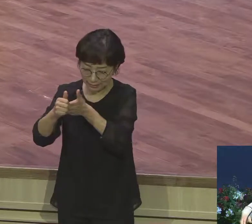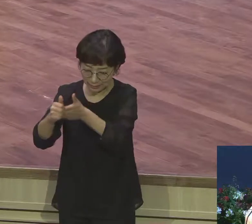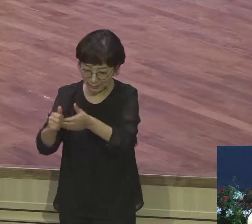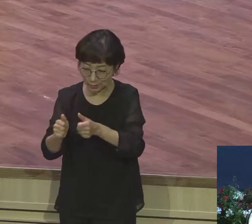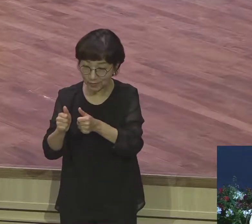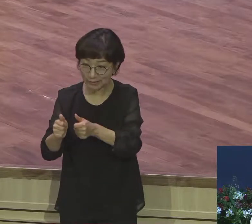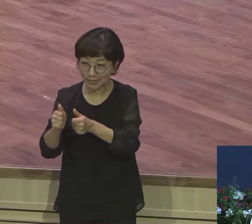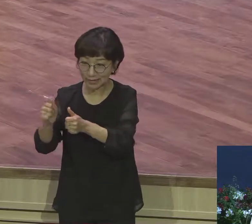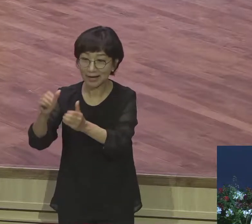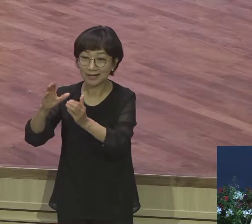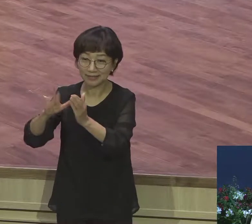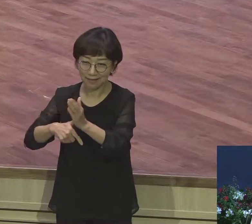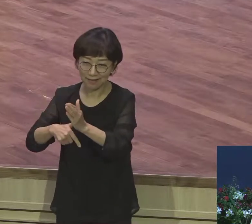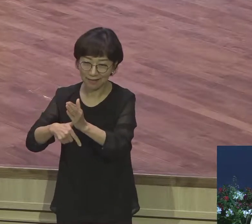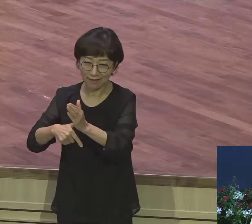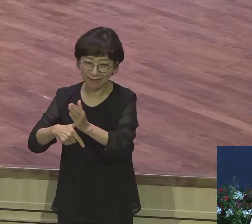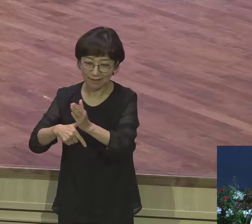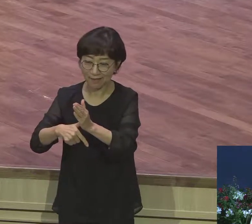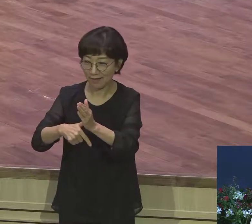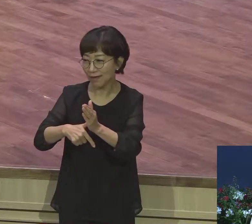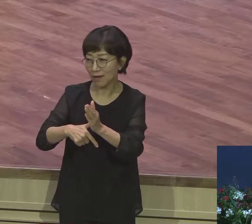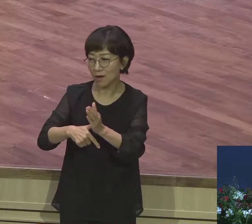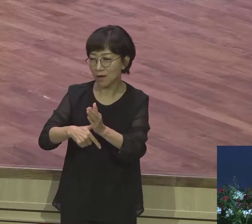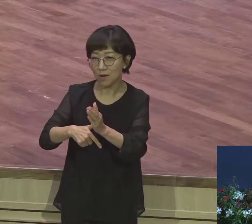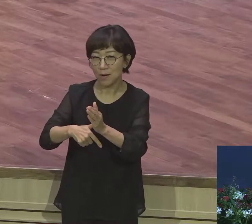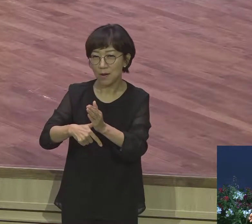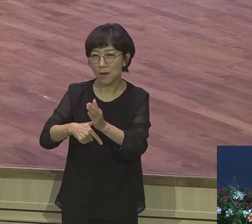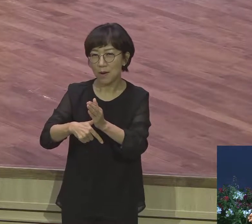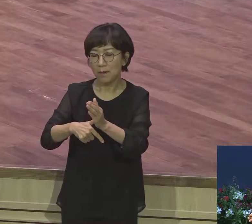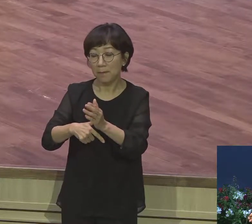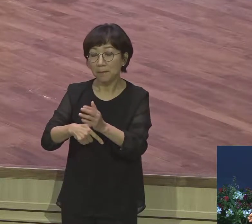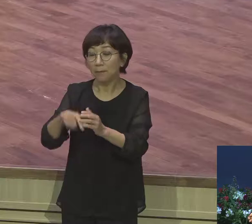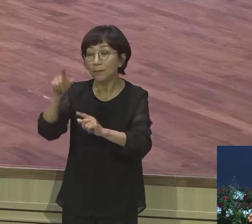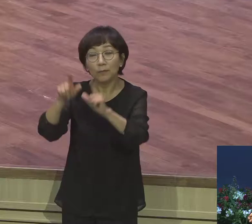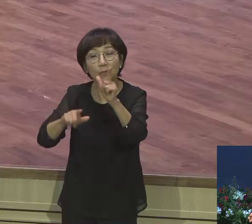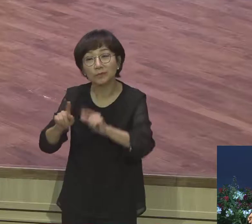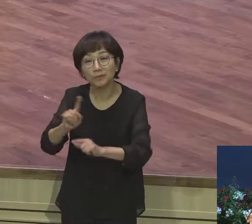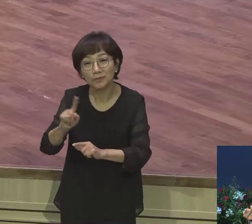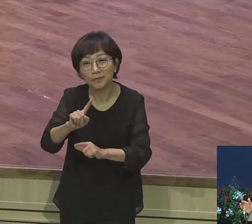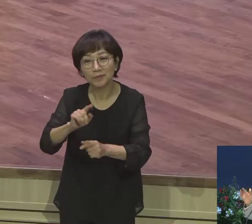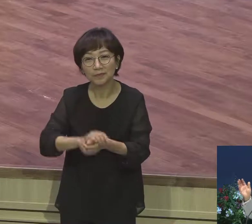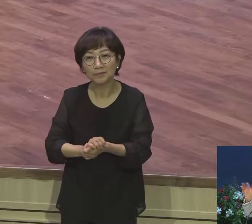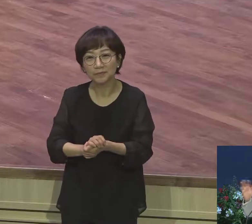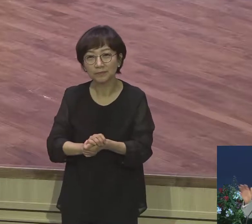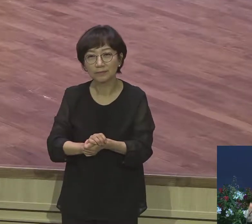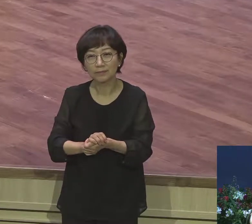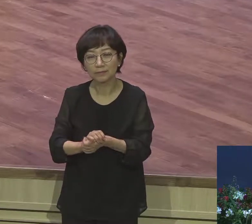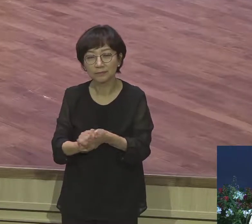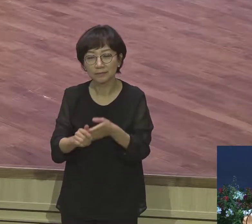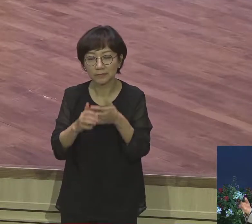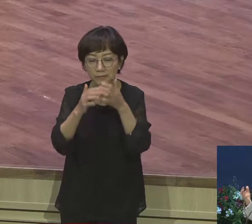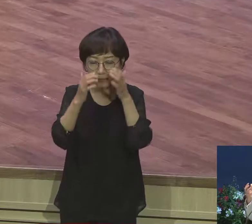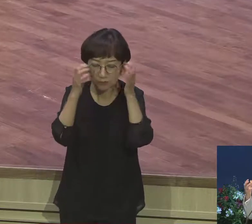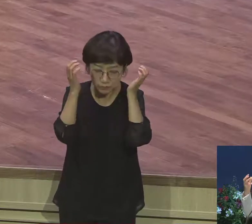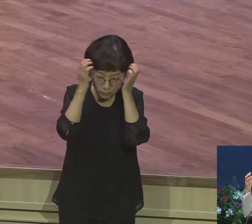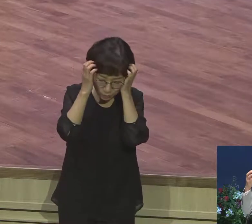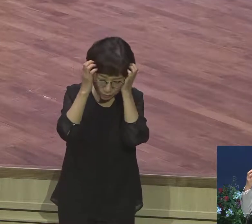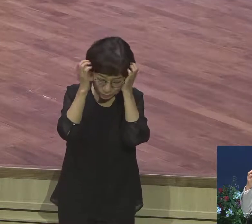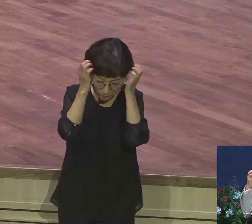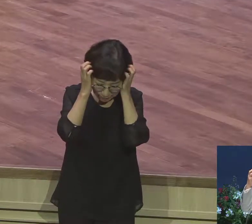살았습니까 인도 따라왔어요 그것도 고생은 말할 것도 없고 몸에 그냥